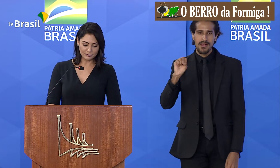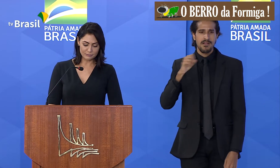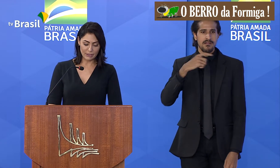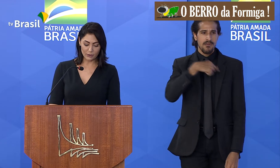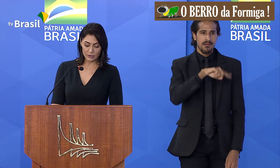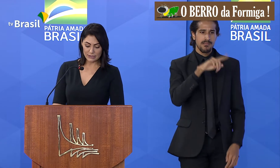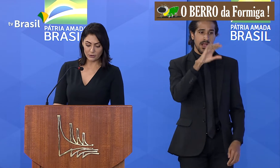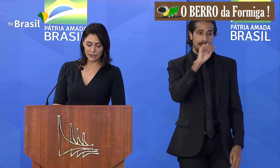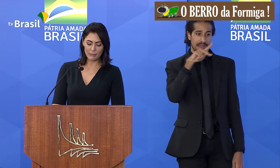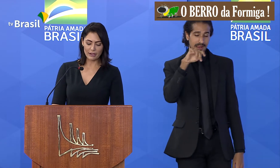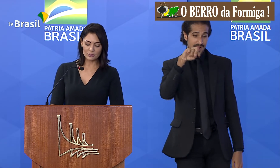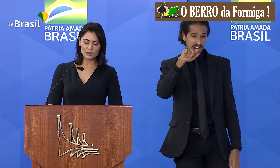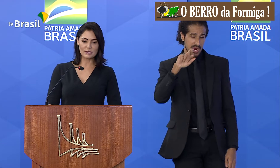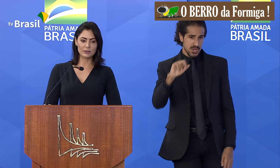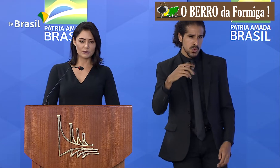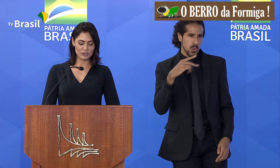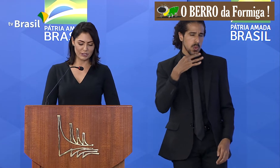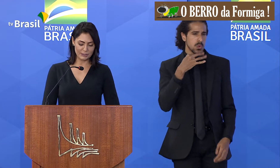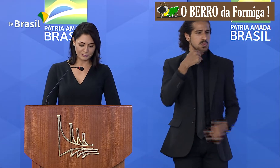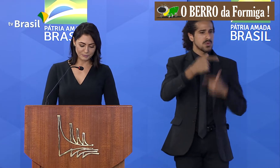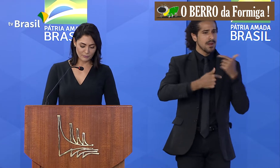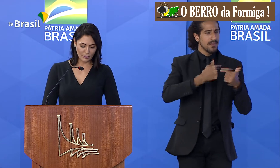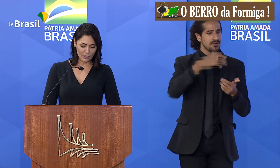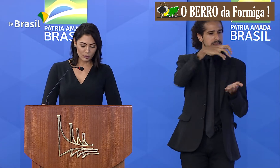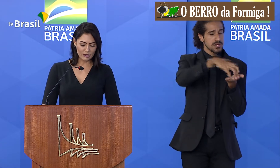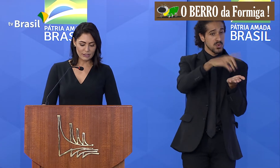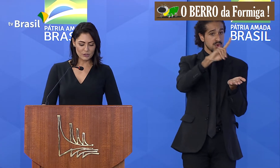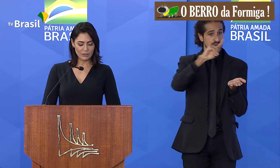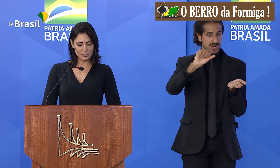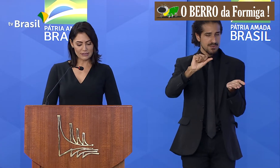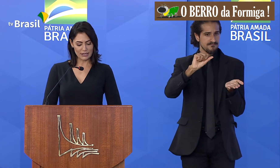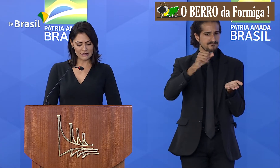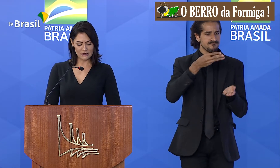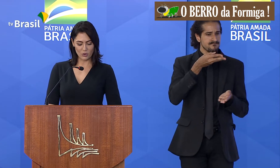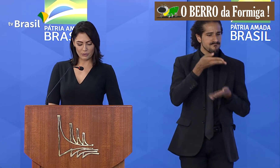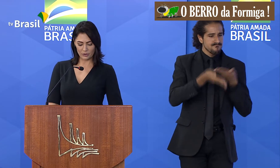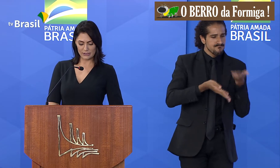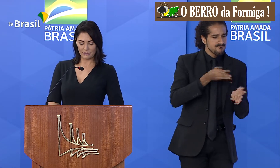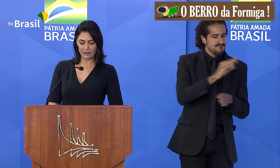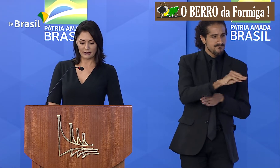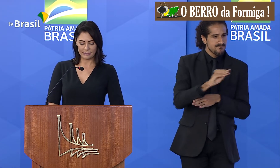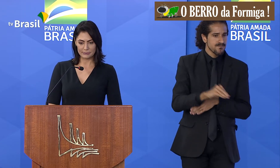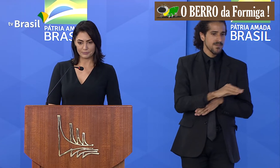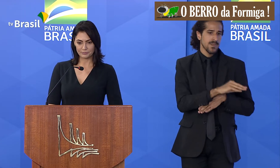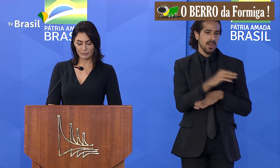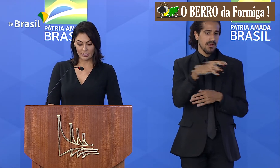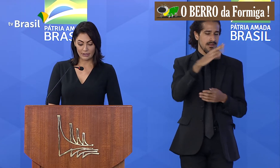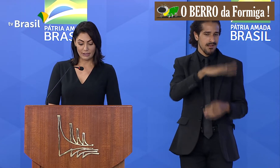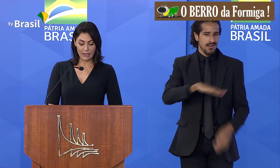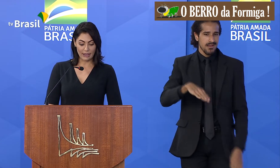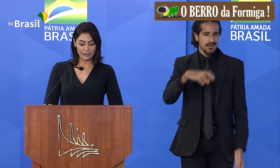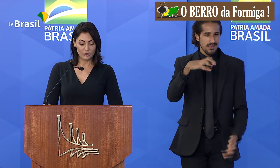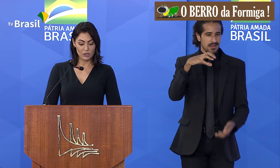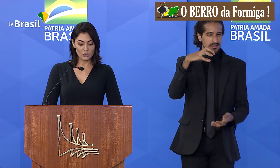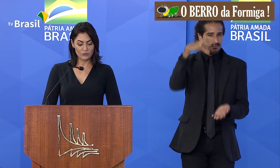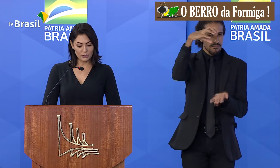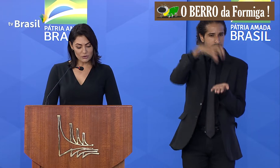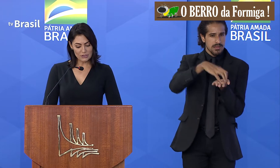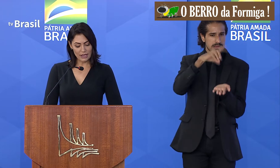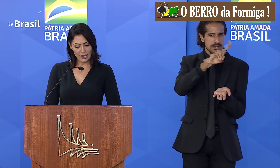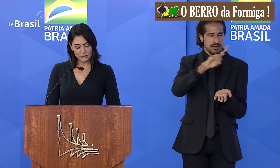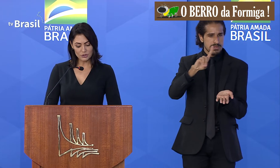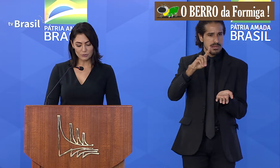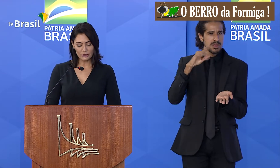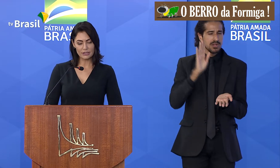para conhecer o trabalho de um centro dia no atendimento às crianças com microcefalia e lá nós ouvimos os